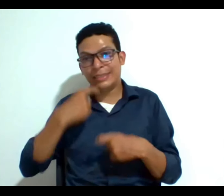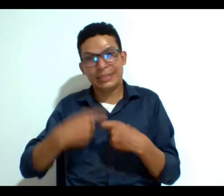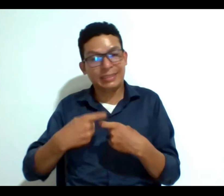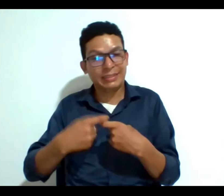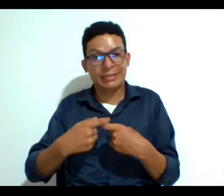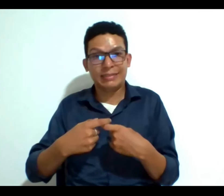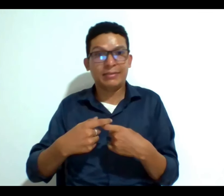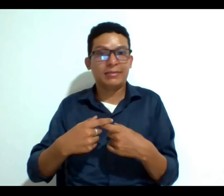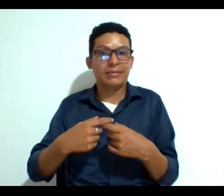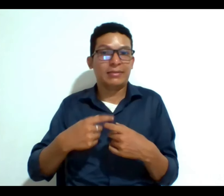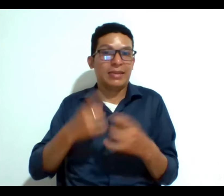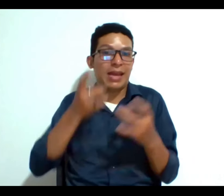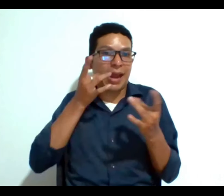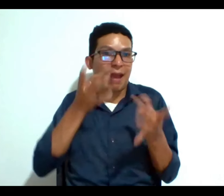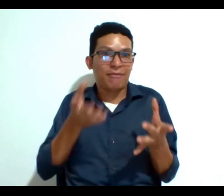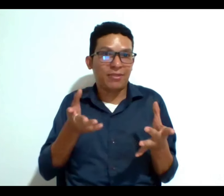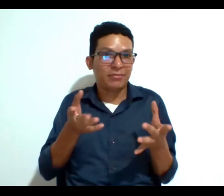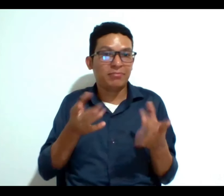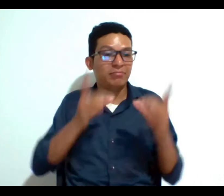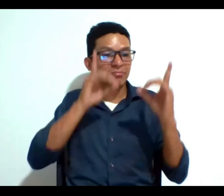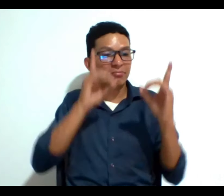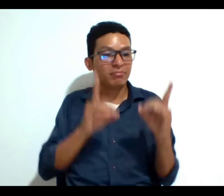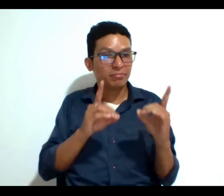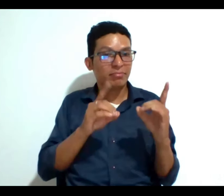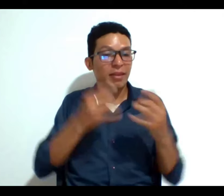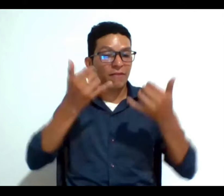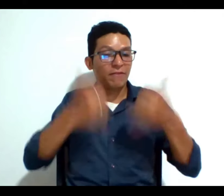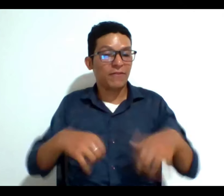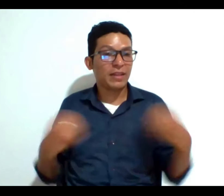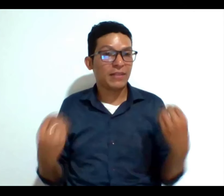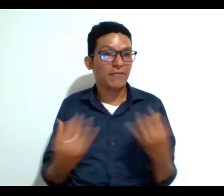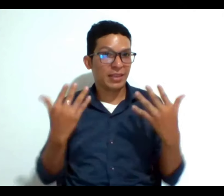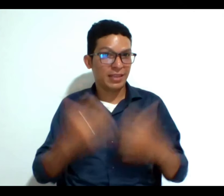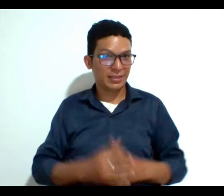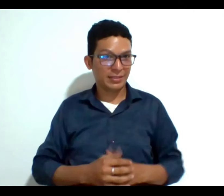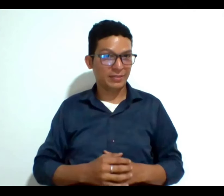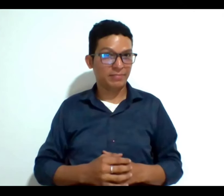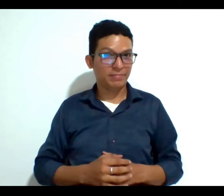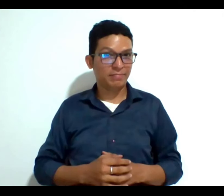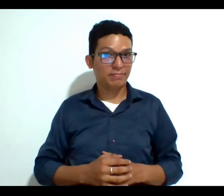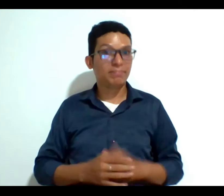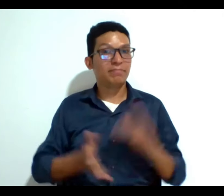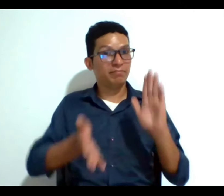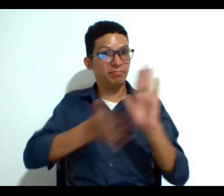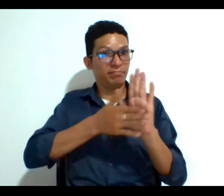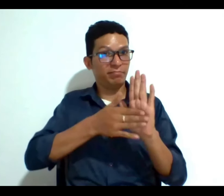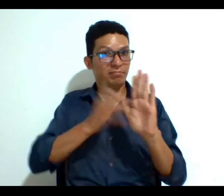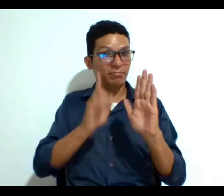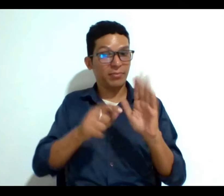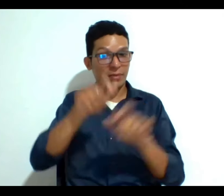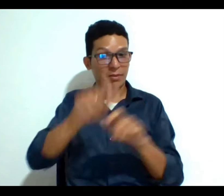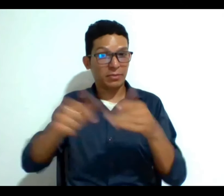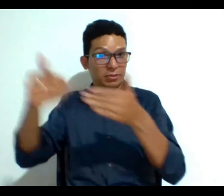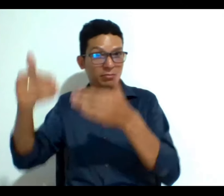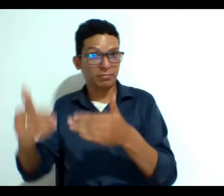quizás compleja que decidir el fin de la vida y esto lo refleja no solo las personas con discapacidad requieren de un apoyo muchas